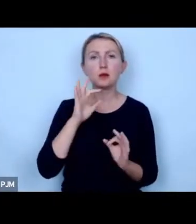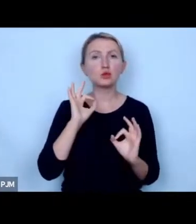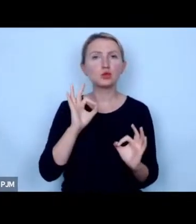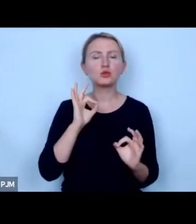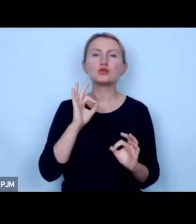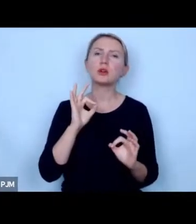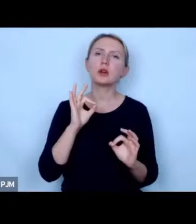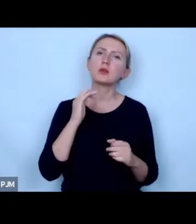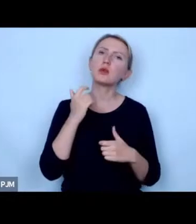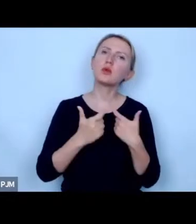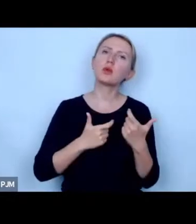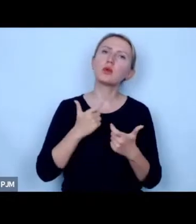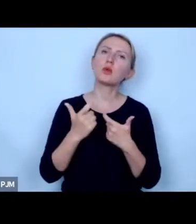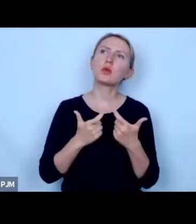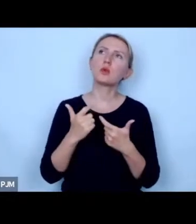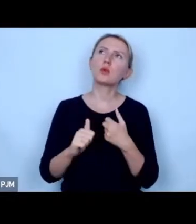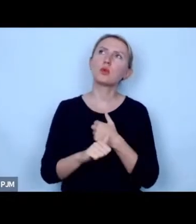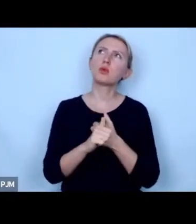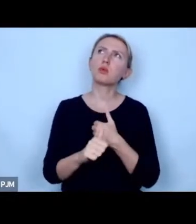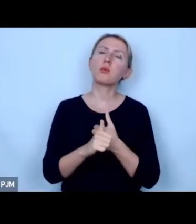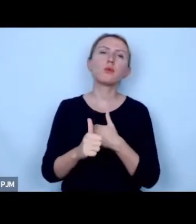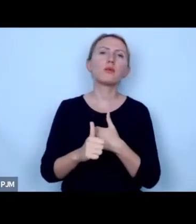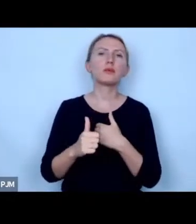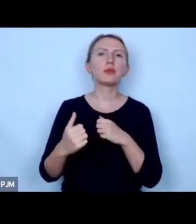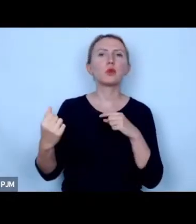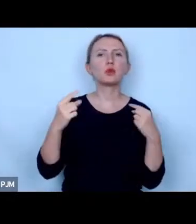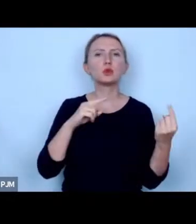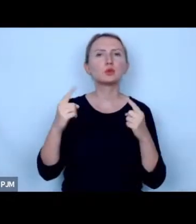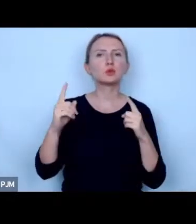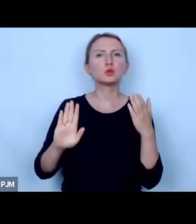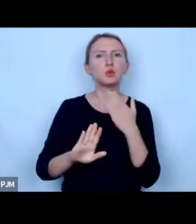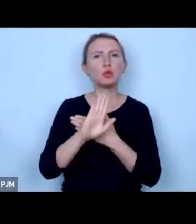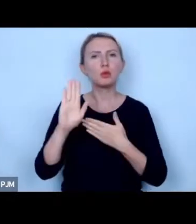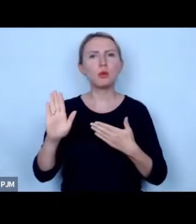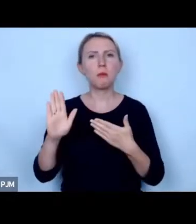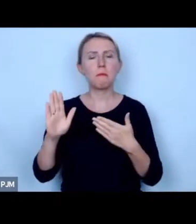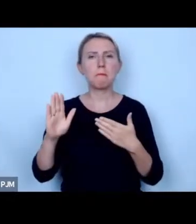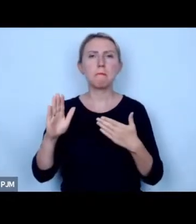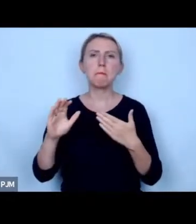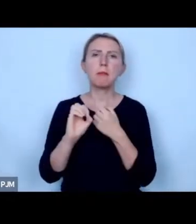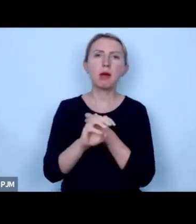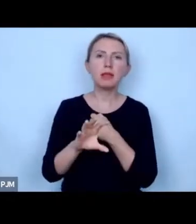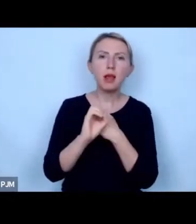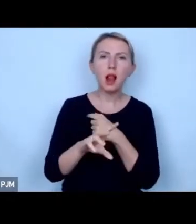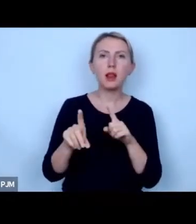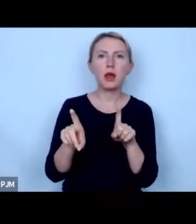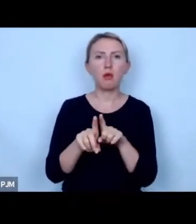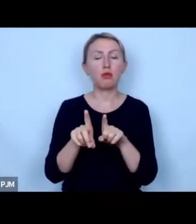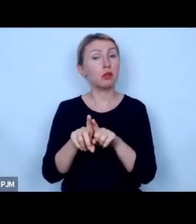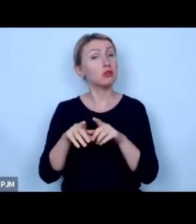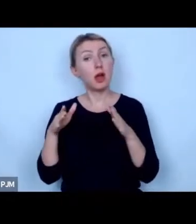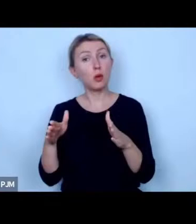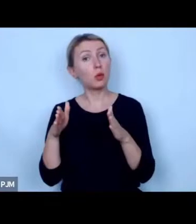sprowadzać do dyskursu publicznego medialnego czy nawet na ulicę